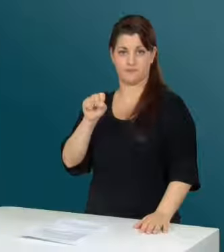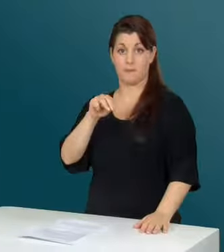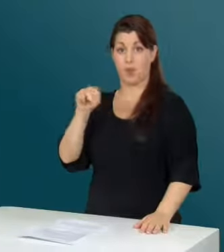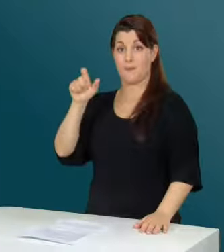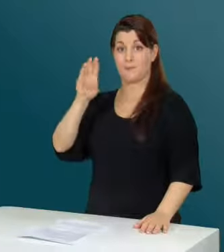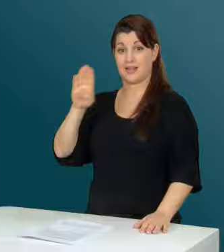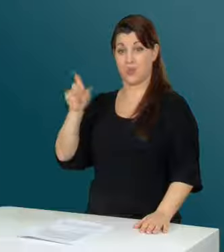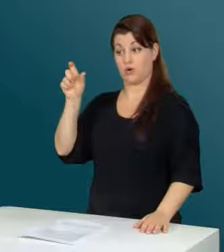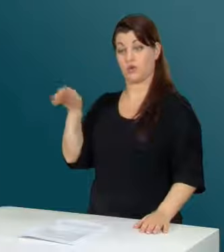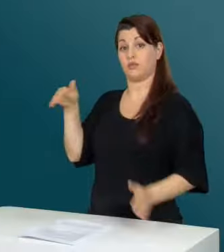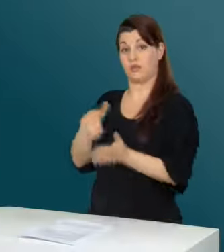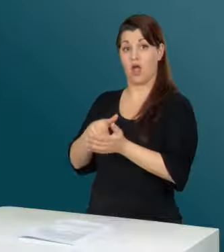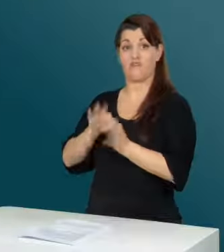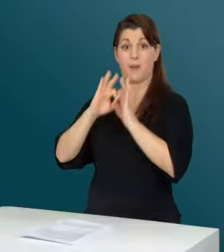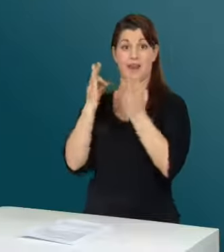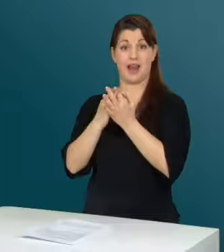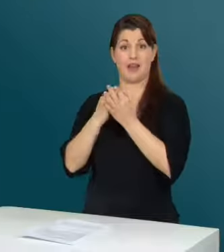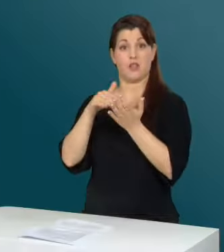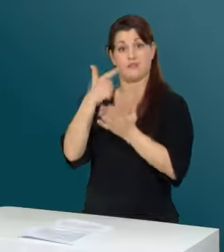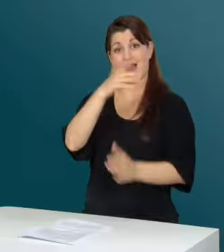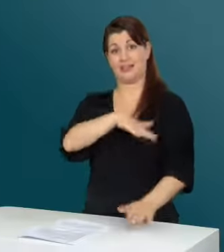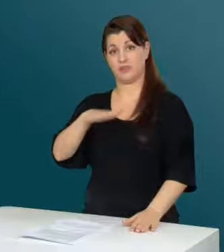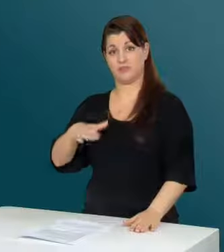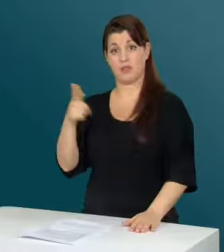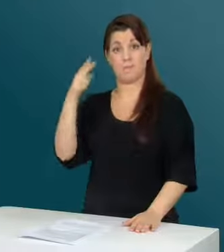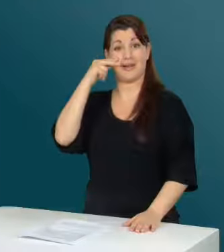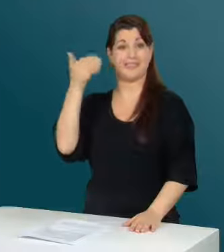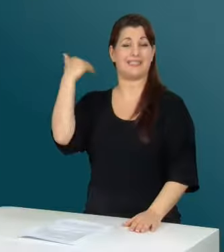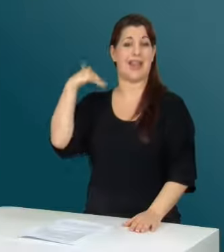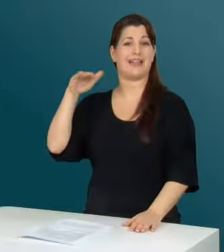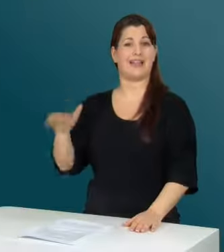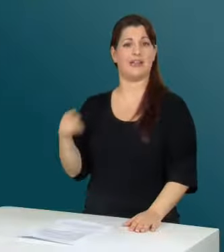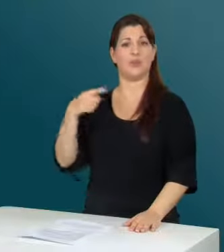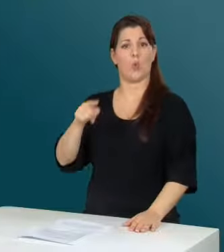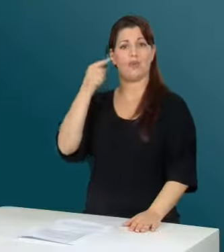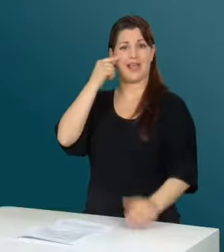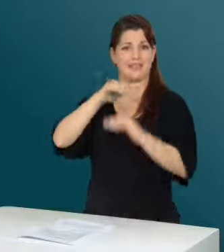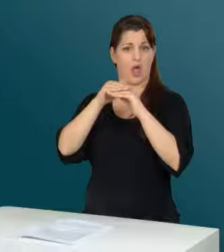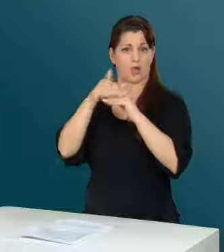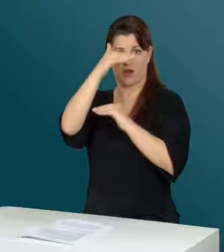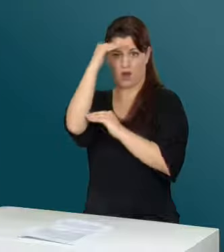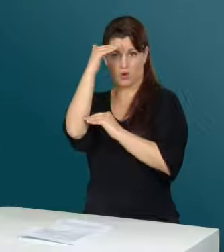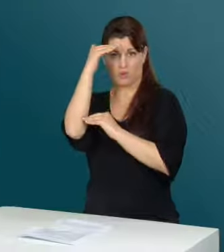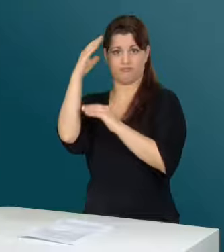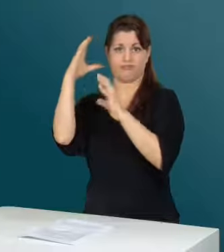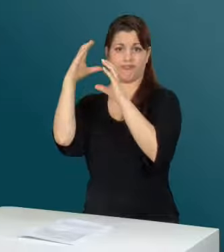Manuele Bertolli hat eine Familie mit zwei Kindern. In seiner Kindheit erlitt er eine Netzhautentzündung und